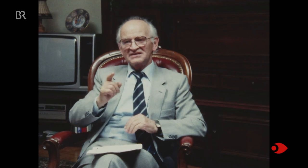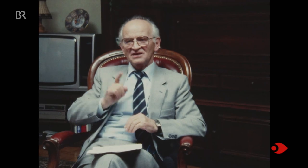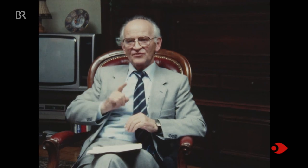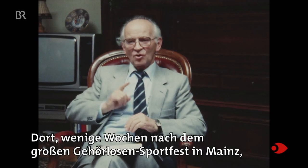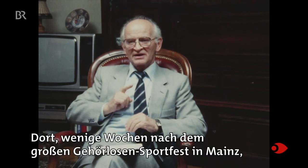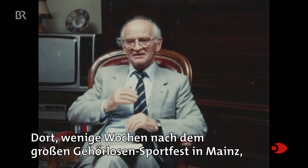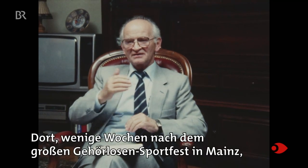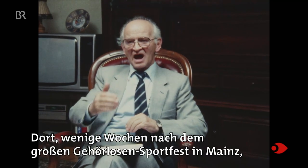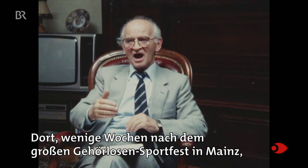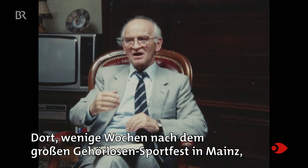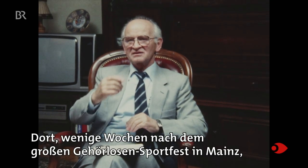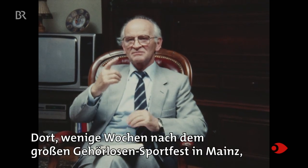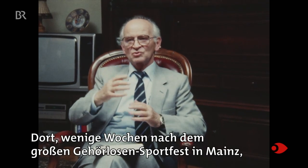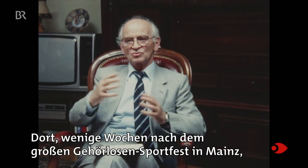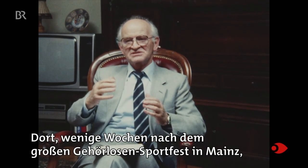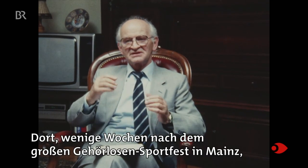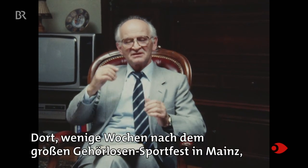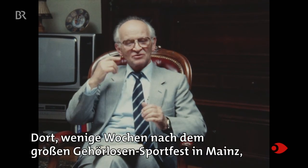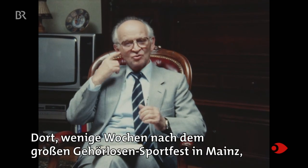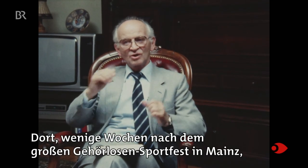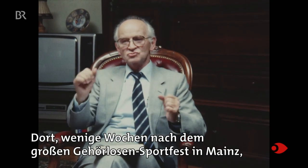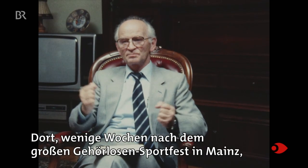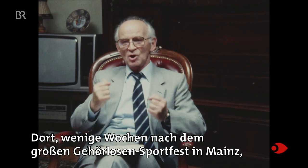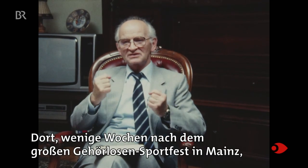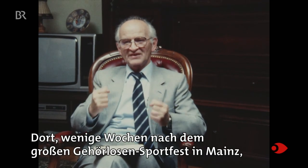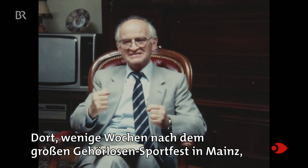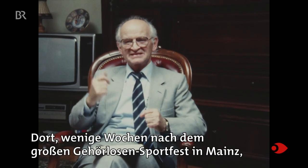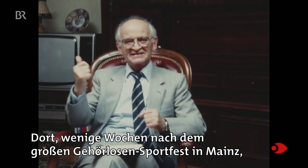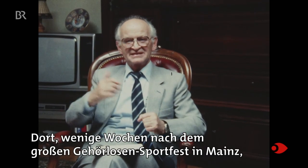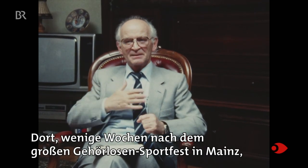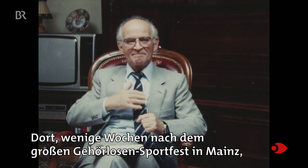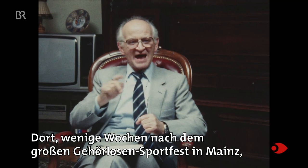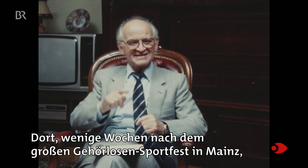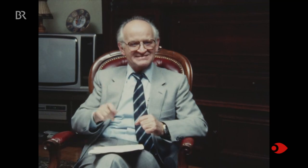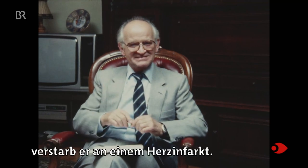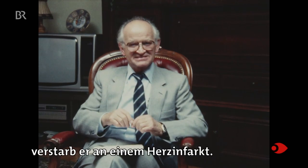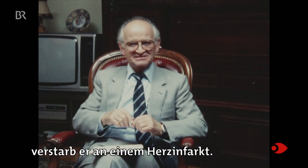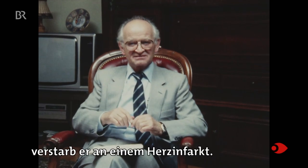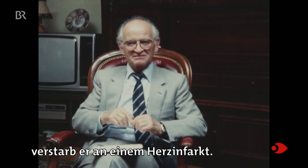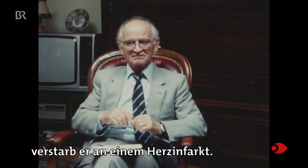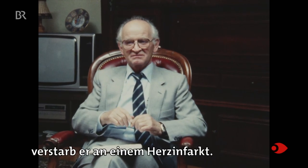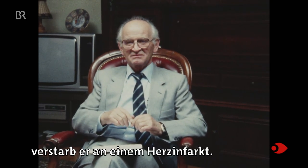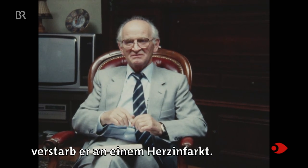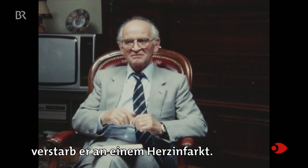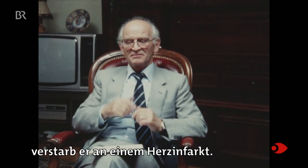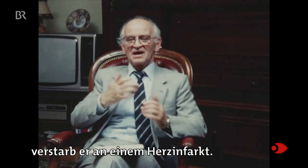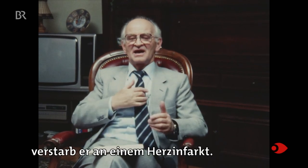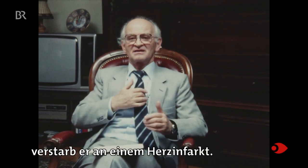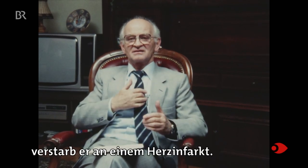Dort, wenige Wochen nach dem grossen Gehörlosen-Sportfest in Mainz, verstarb er an einem Herzinfarkt.